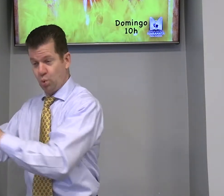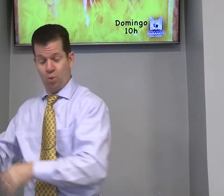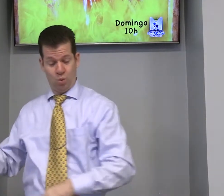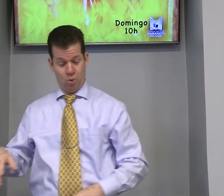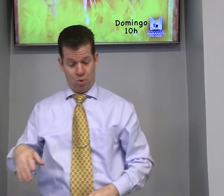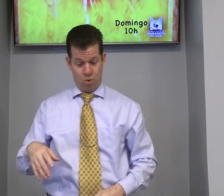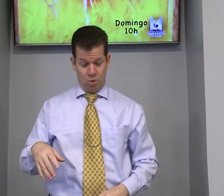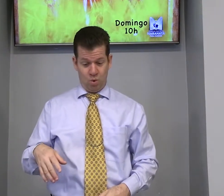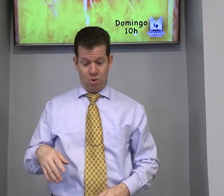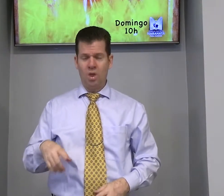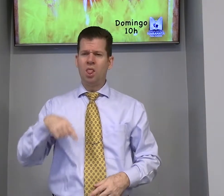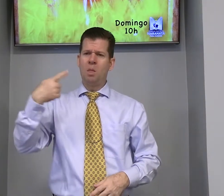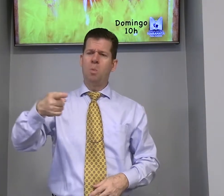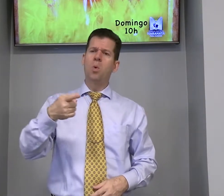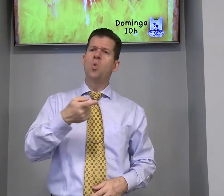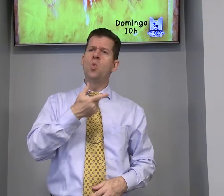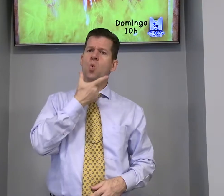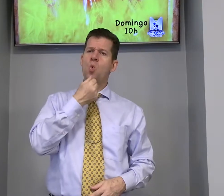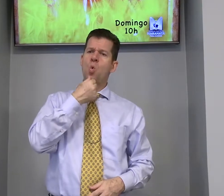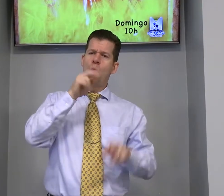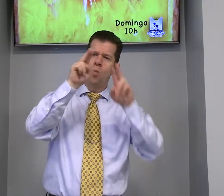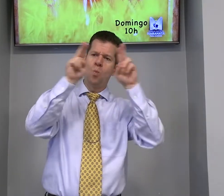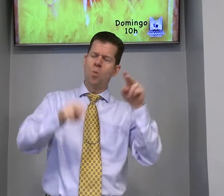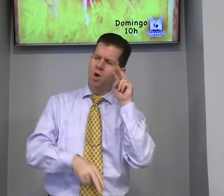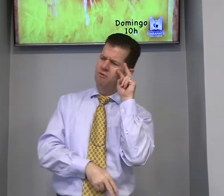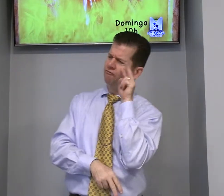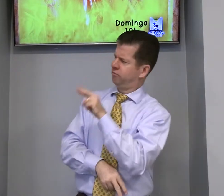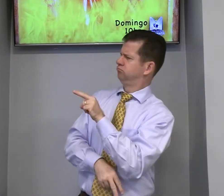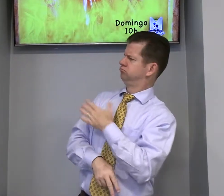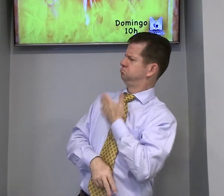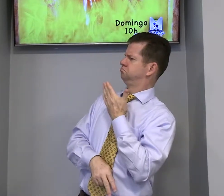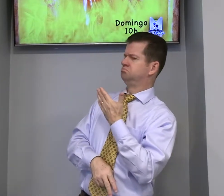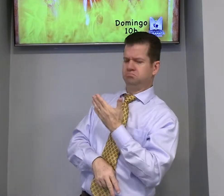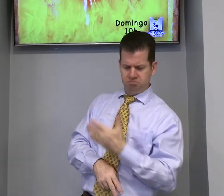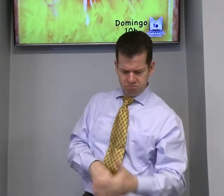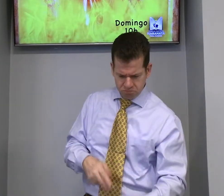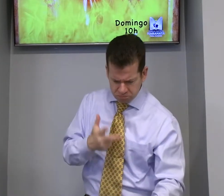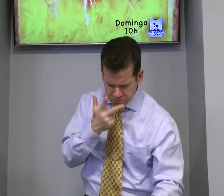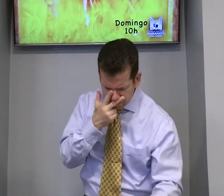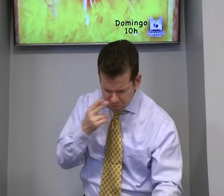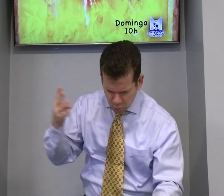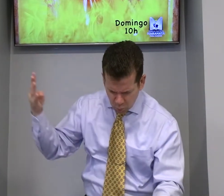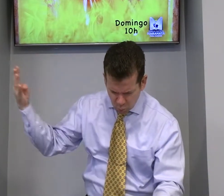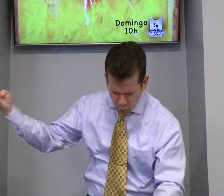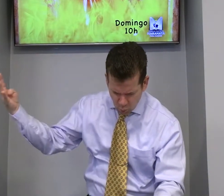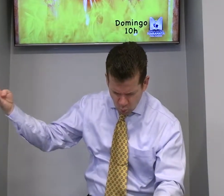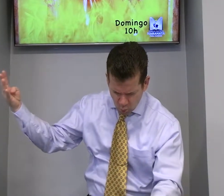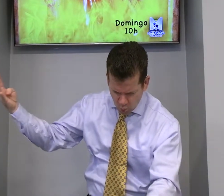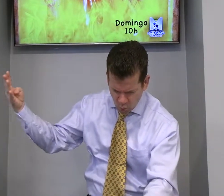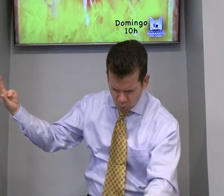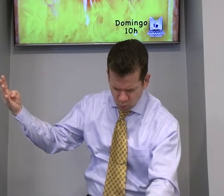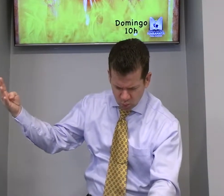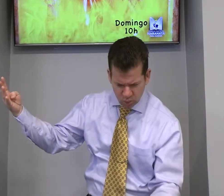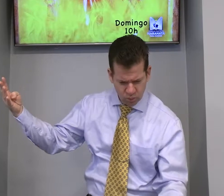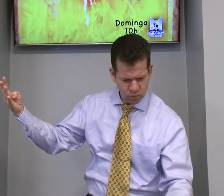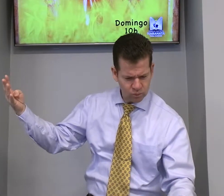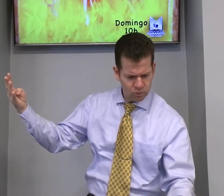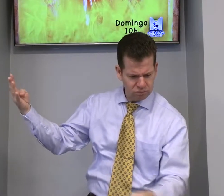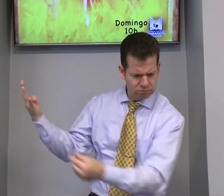Os soldados que jogaram depois, o Nebulu Dom Azor viu quatro homens na